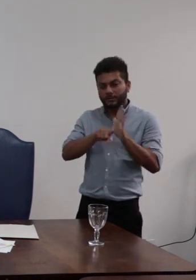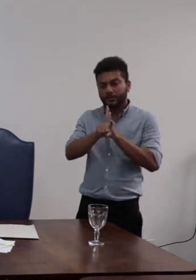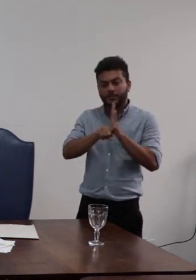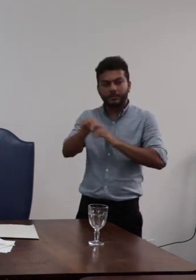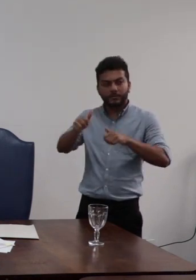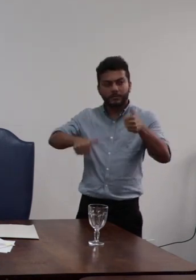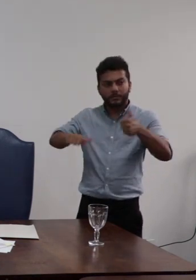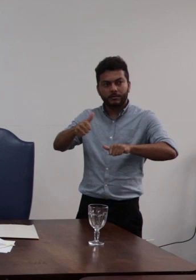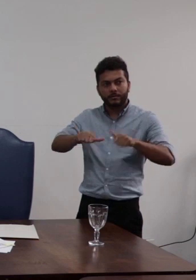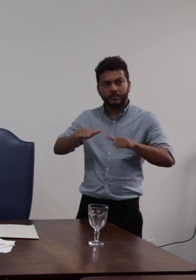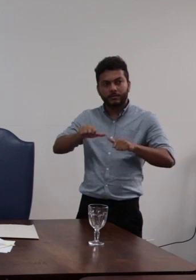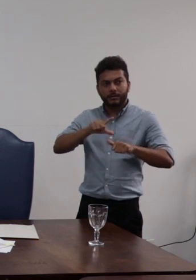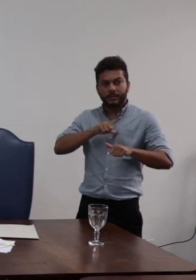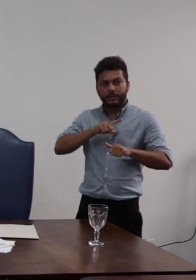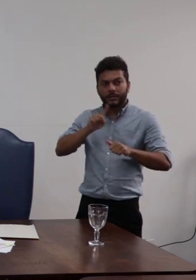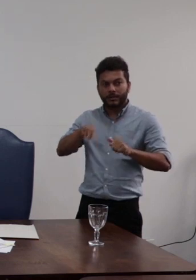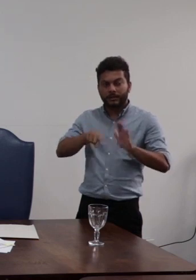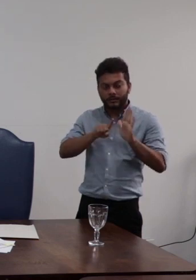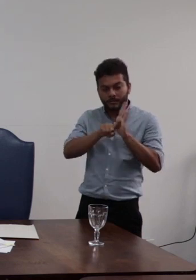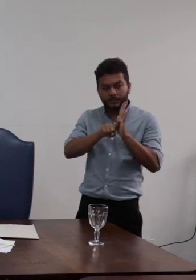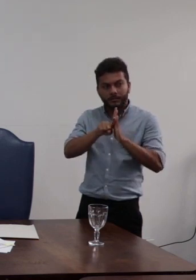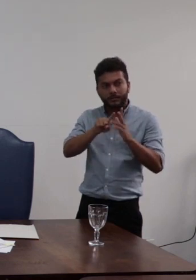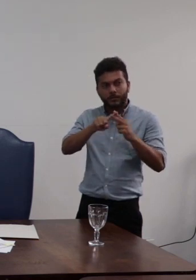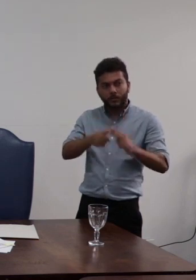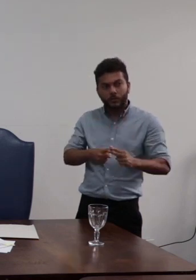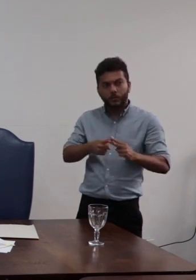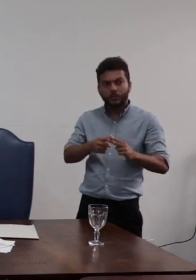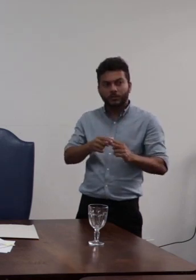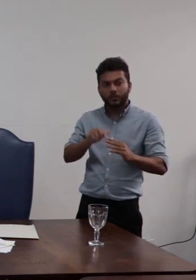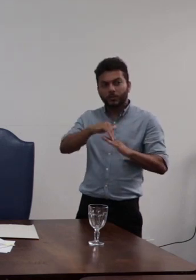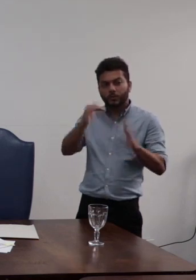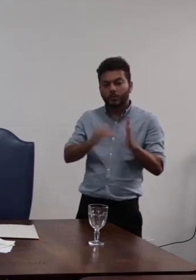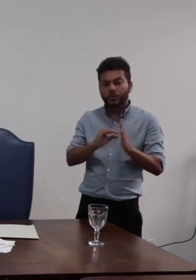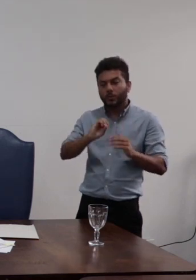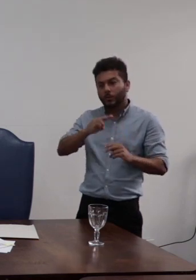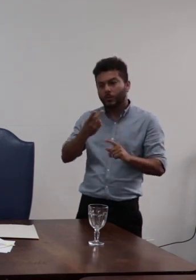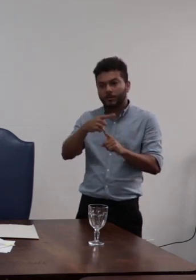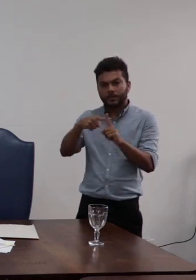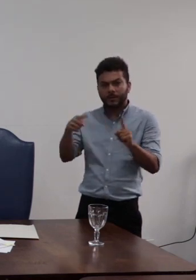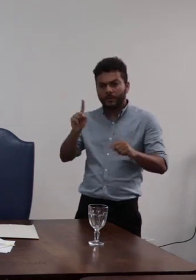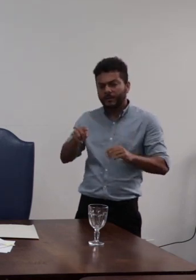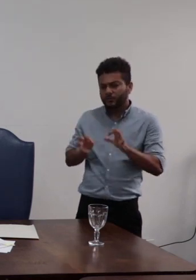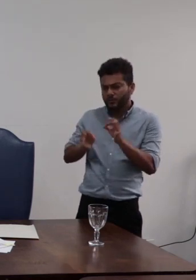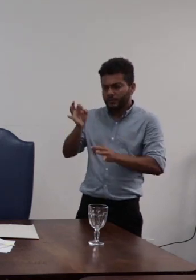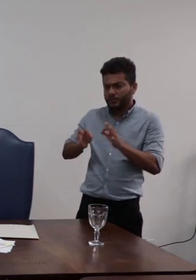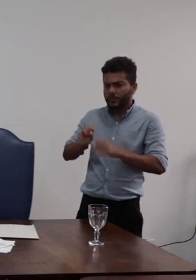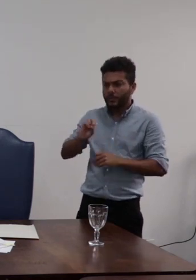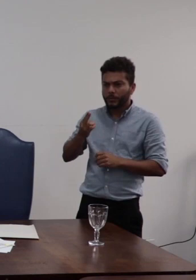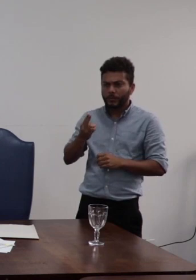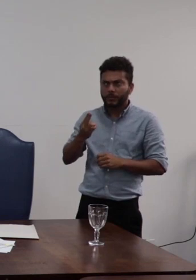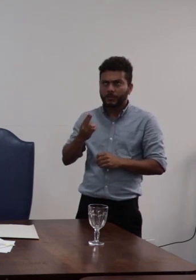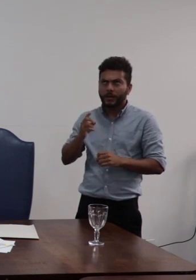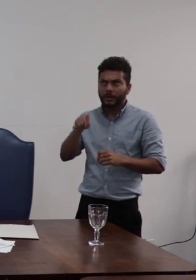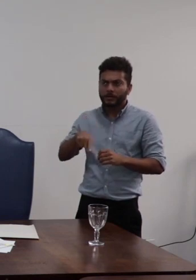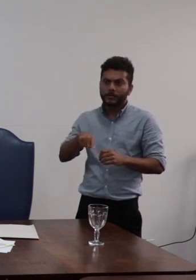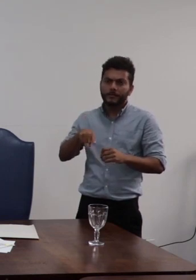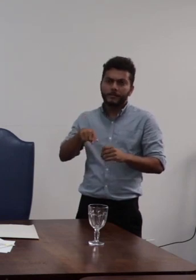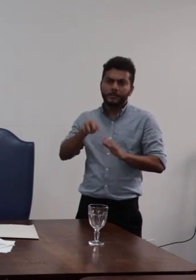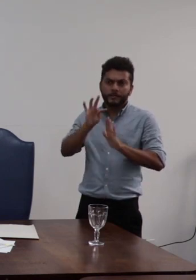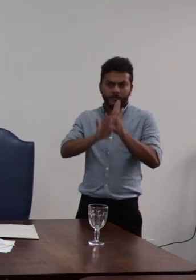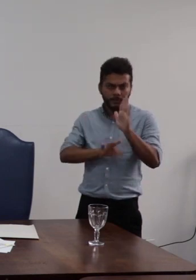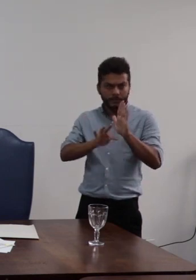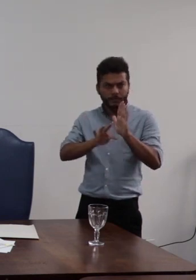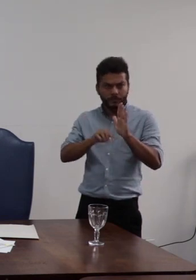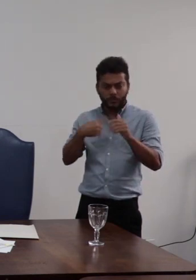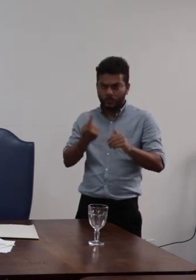animação total ou parcial a dúvida continua eu estou julgando a gente vai julgar que o parecer que a gente não teve acesso e a